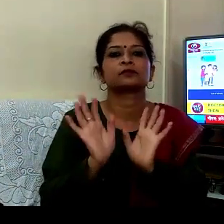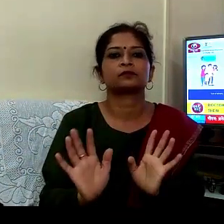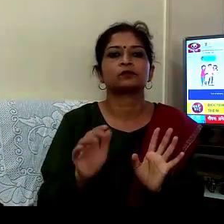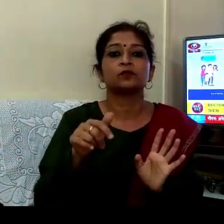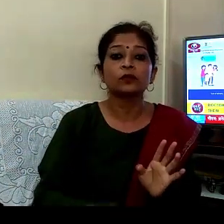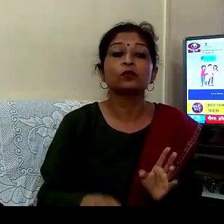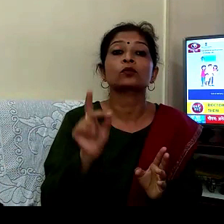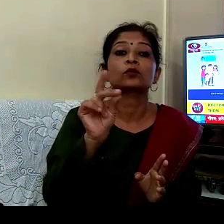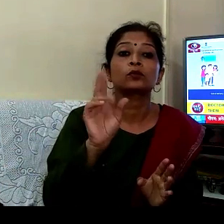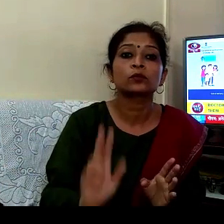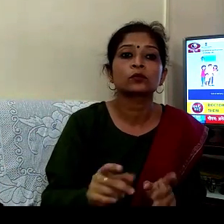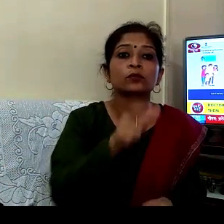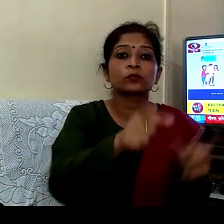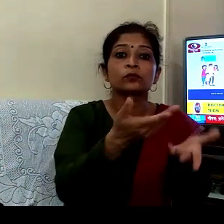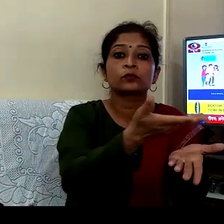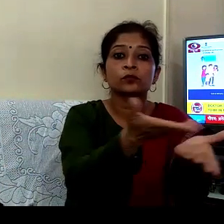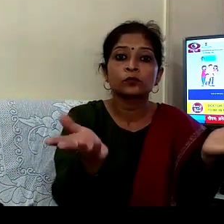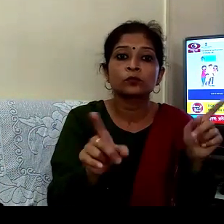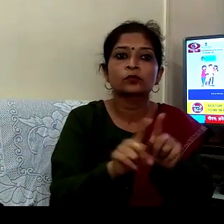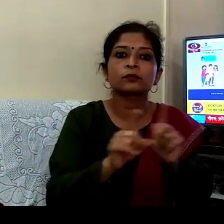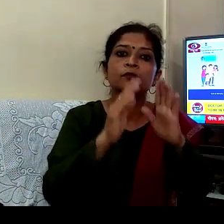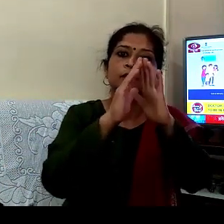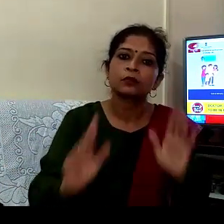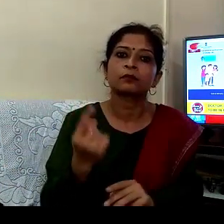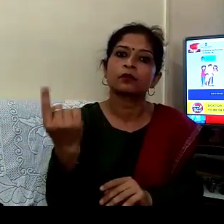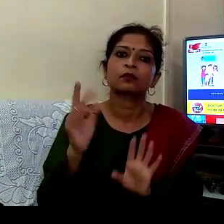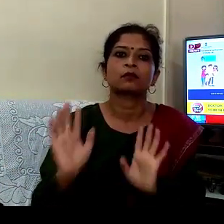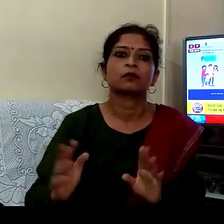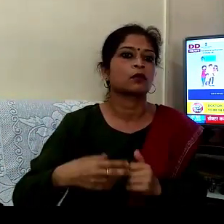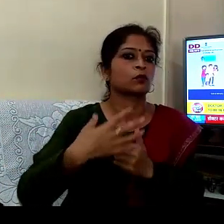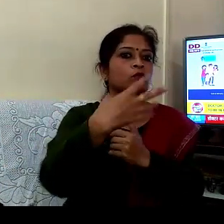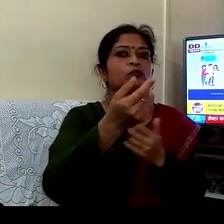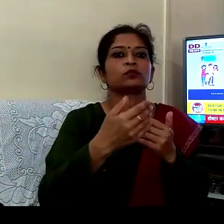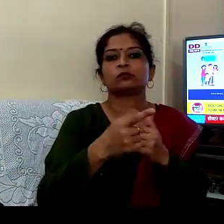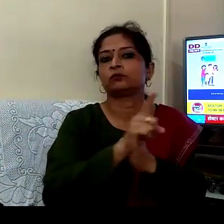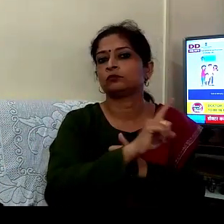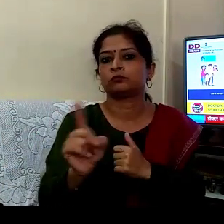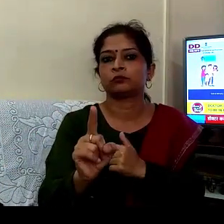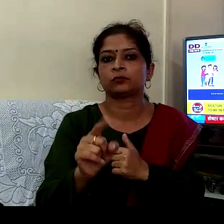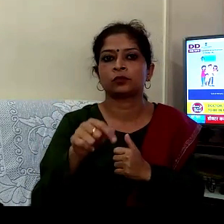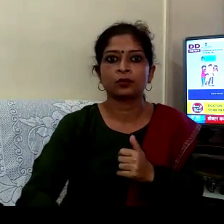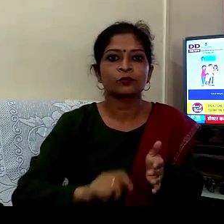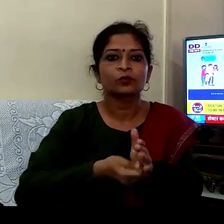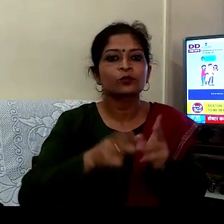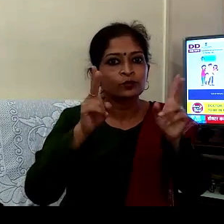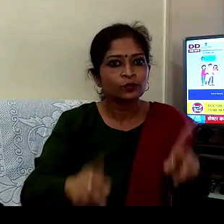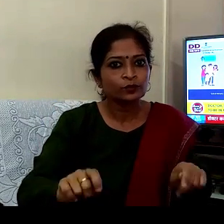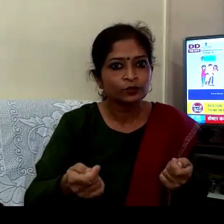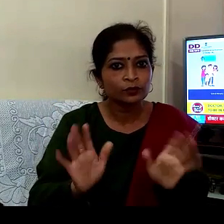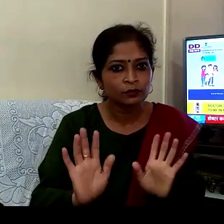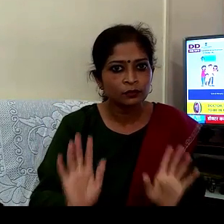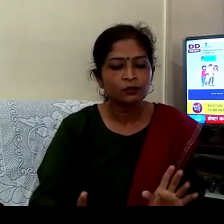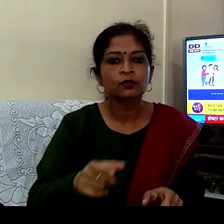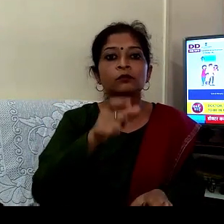دوسری بات سمجھا رہے کہ سبسوود بھی بیار ہونکوڑنٹین آبی تومگوڑن آب ہیں تو لانڈاون ہو گیا ہے ان